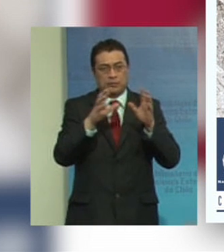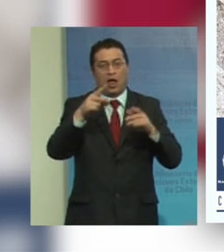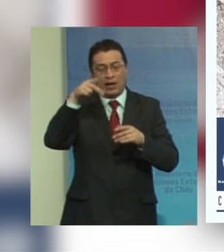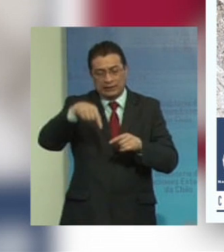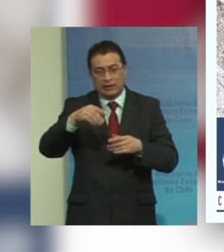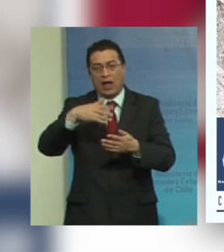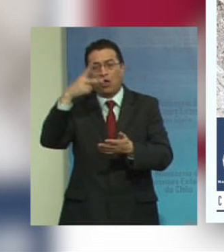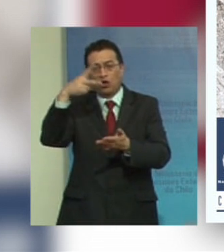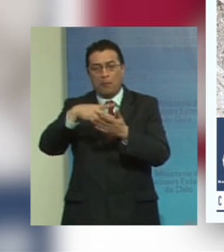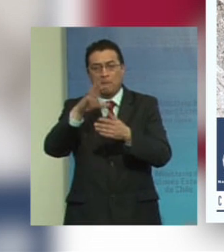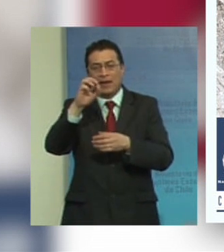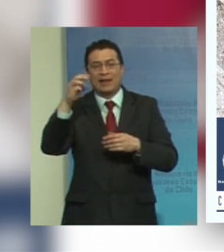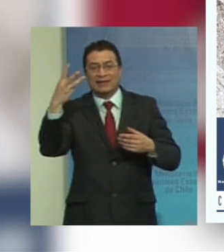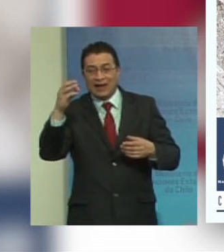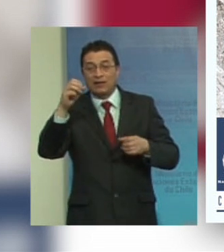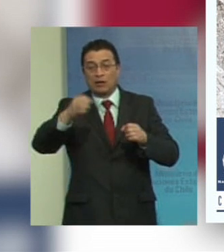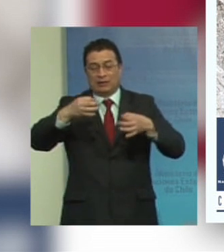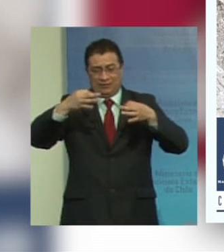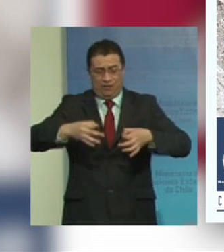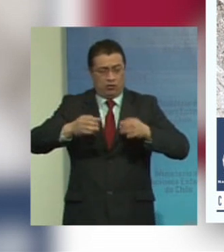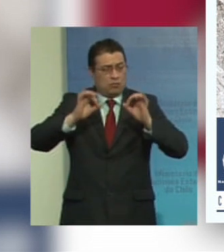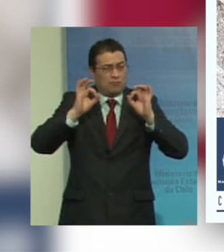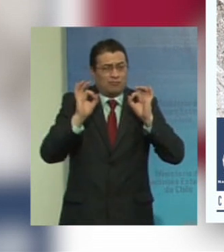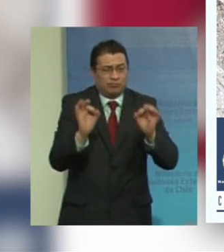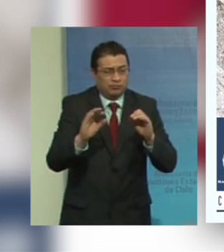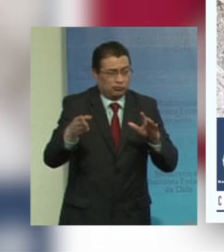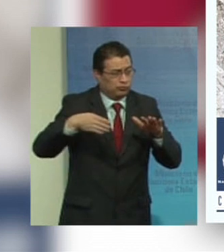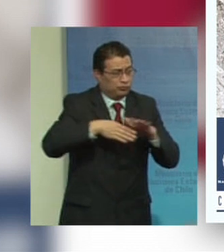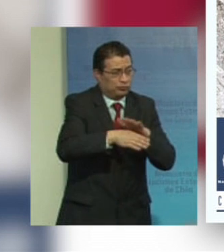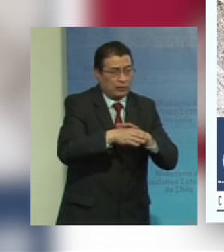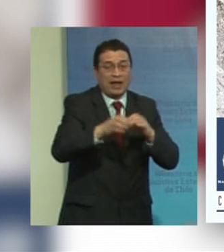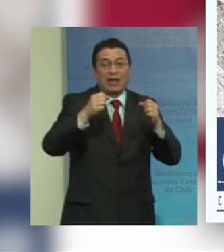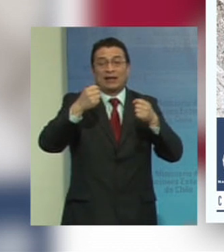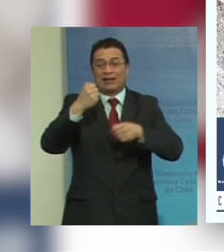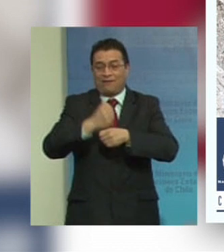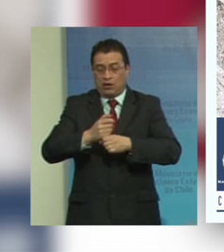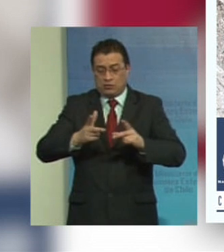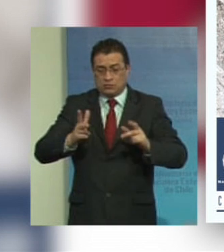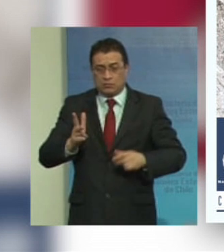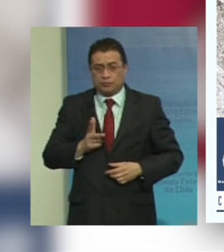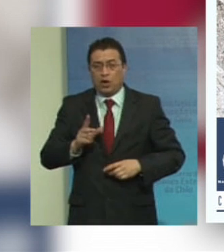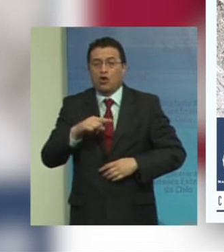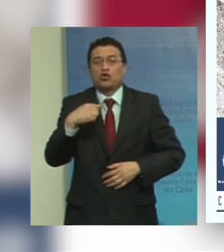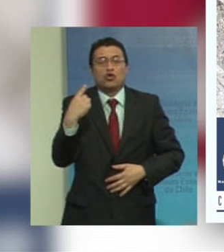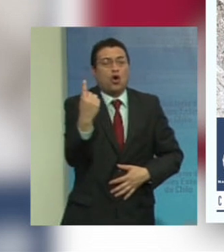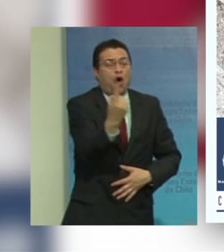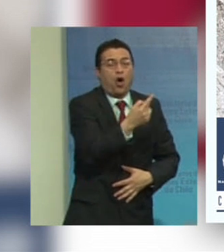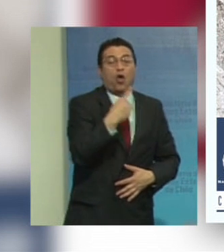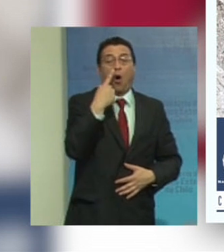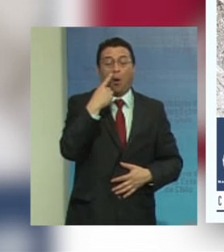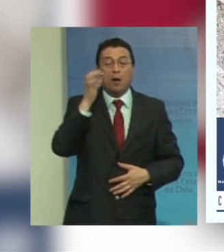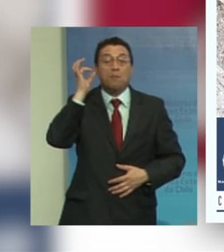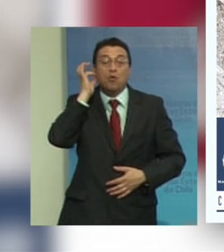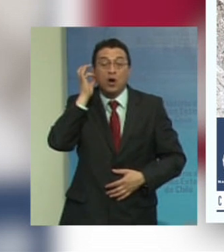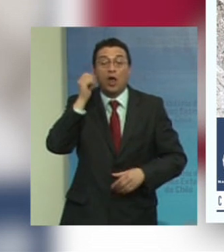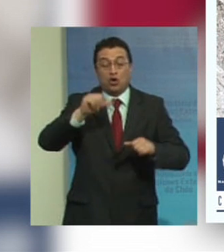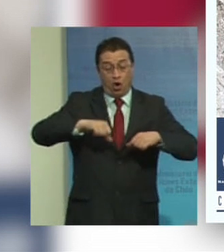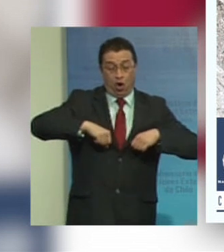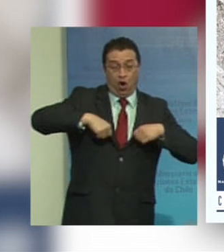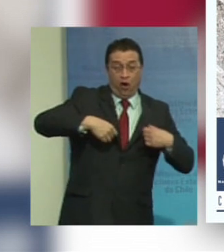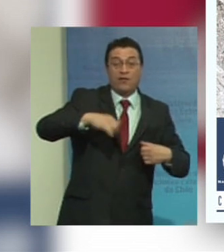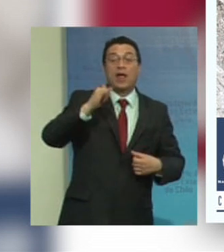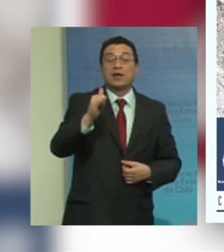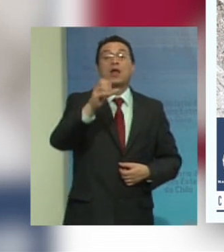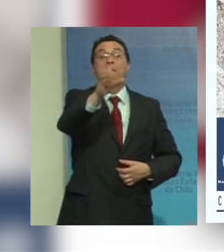2030 lograr el empleo pleno y productivo y el trabajo decente para todas las mujeres y los hombres incluidos a los jóvenes